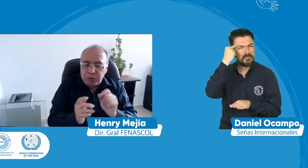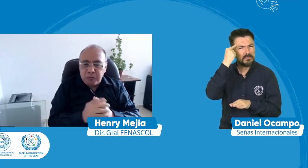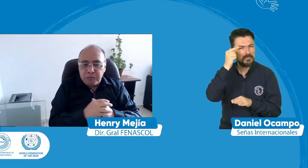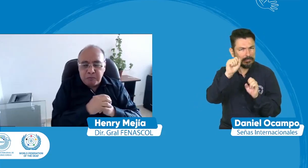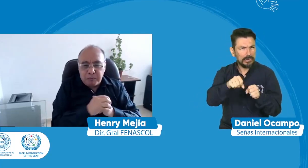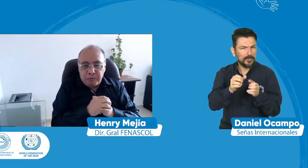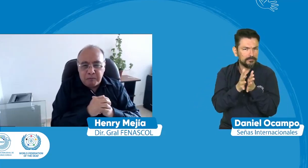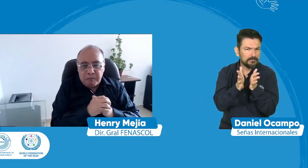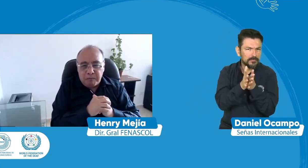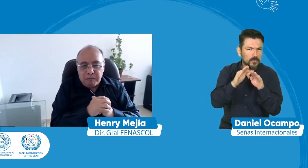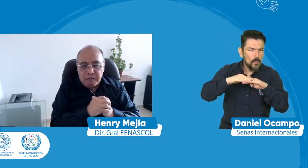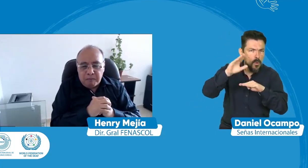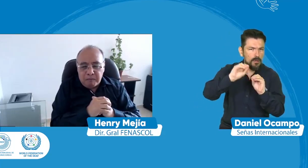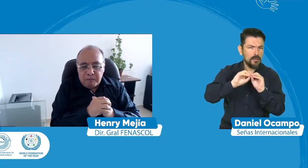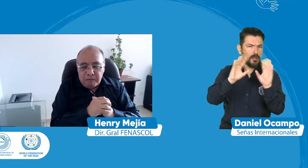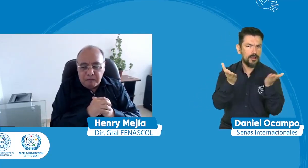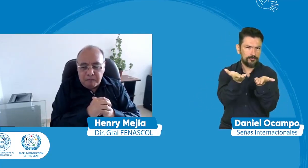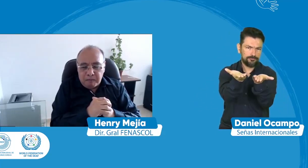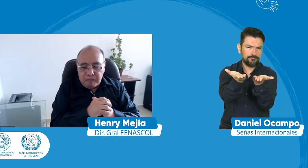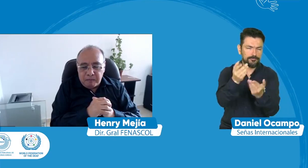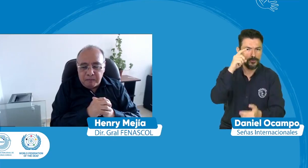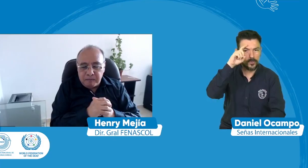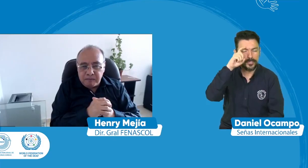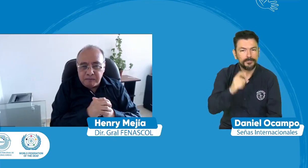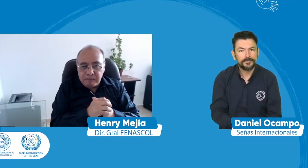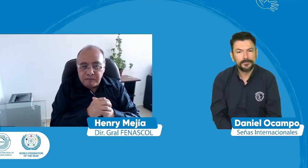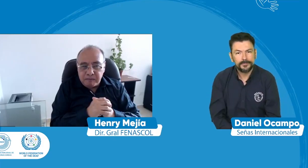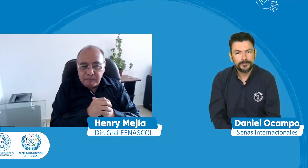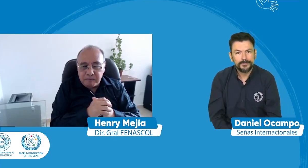la UNICEF pues que que nos puede mencionar al respecto